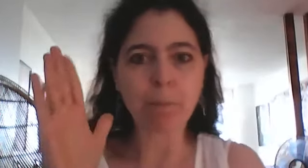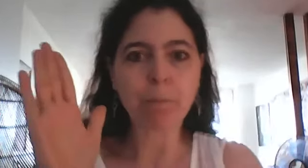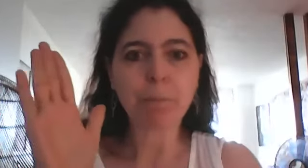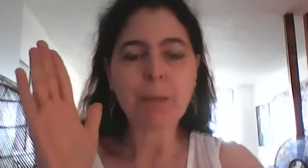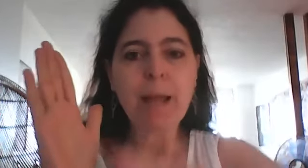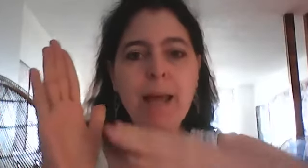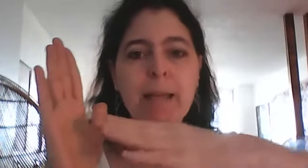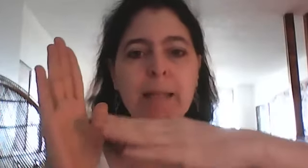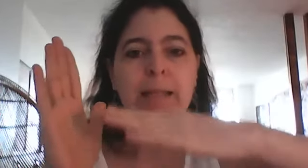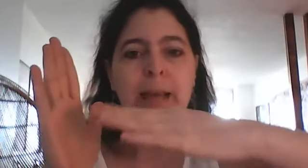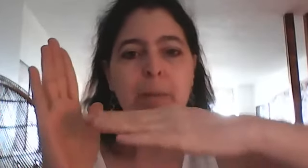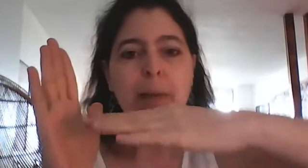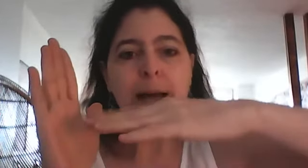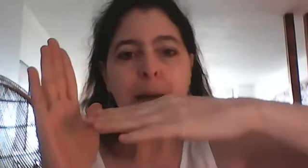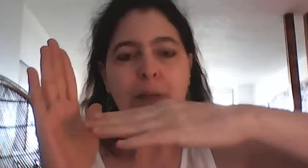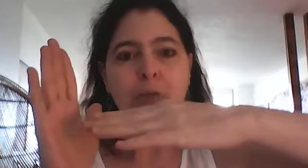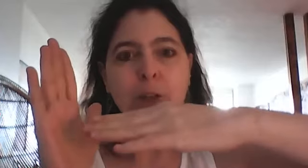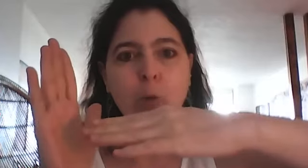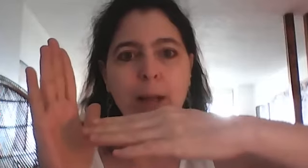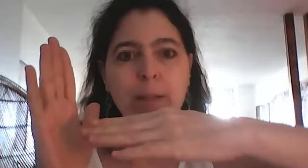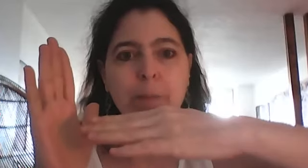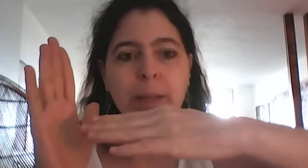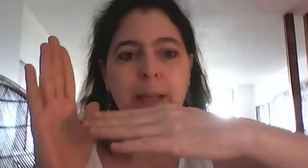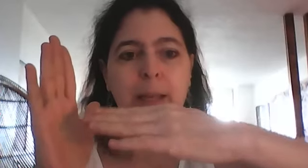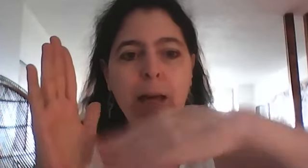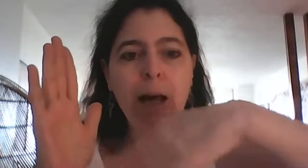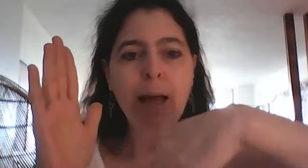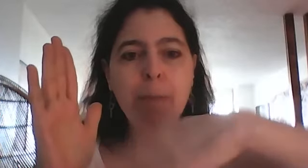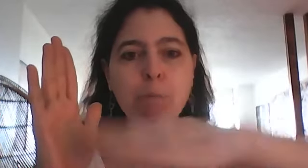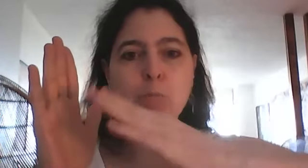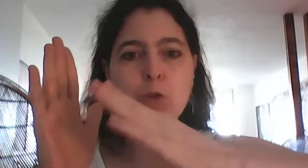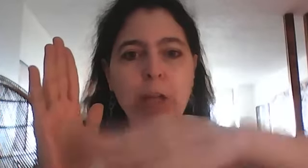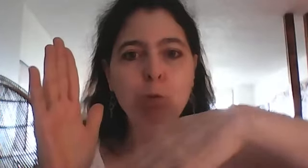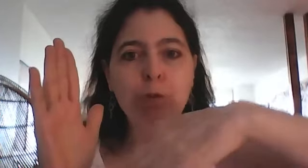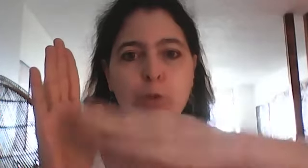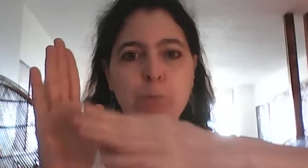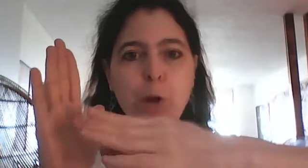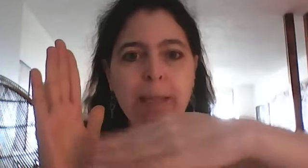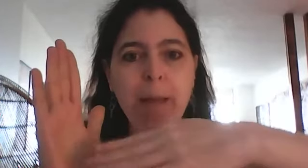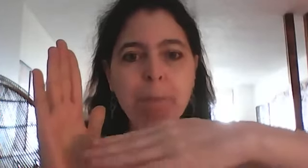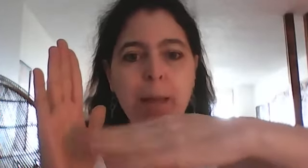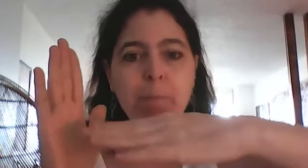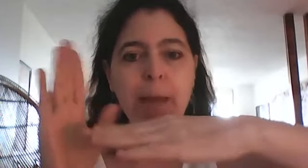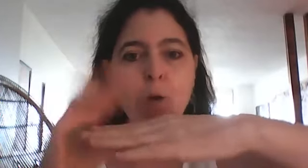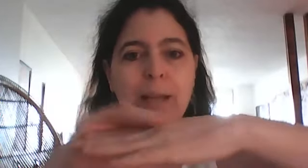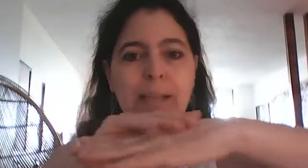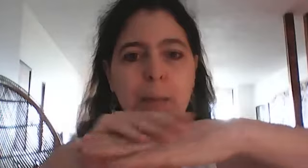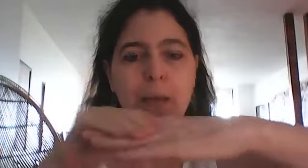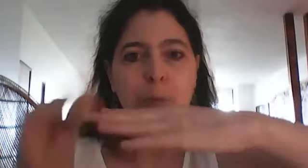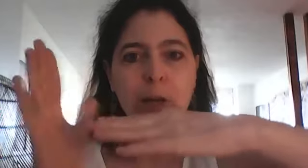idéalement la main va être droite et elle peut bouger au niveau du poignet mais on laisse la main comme un